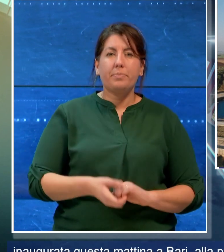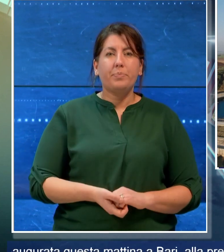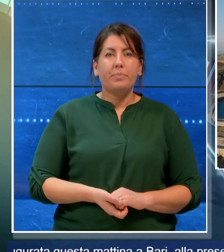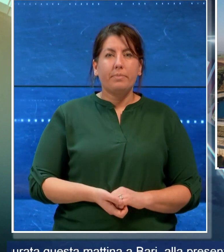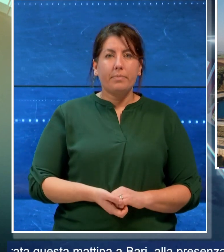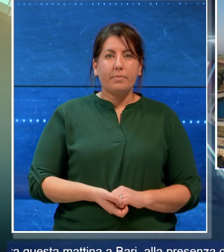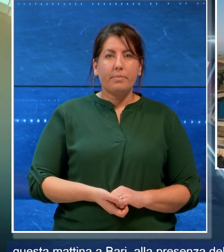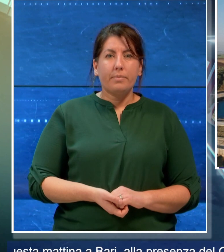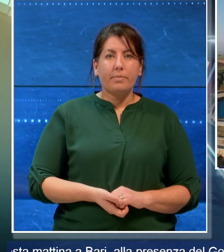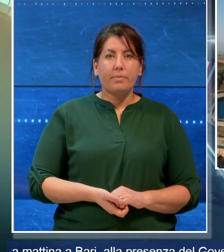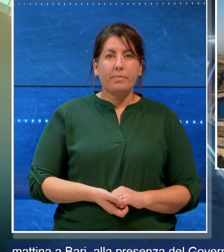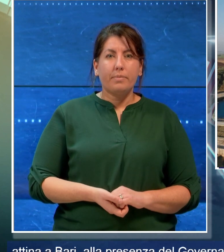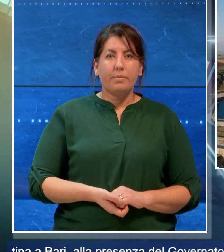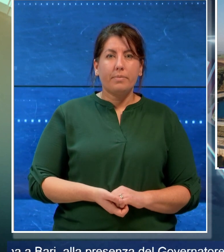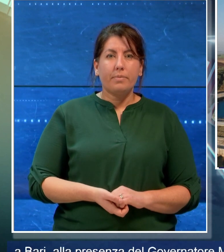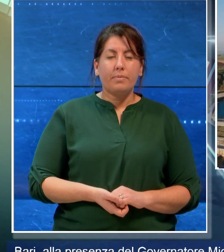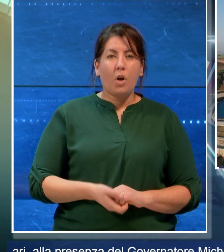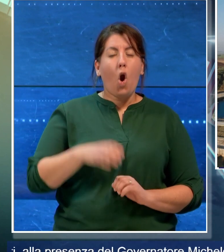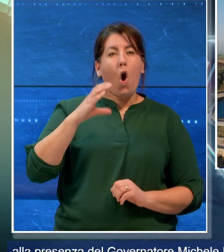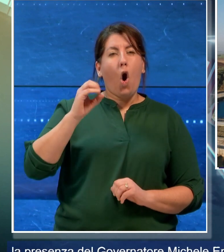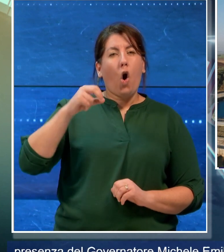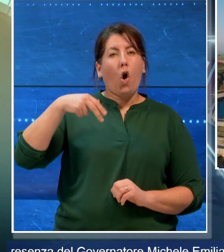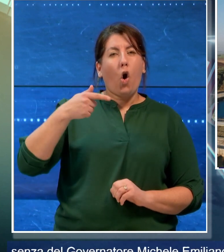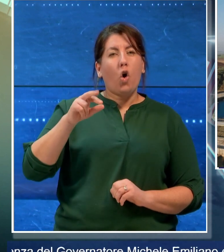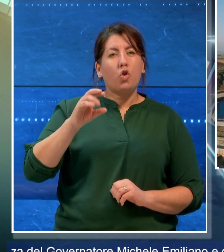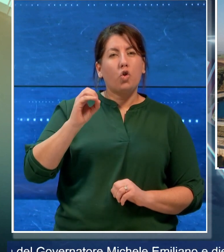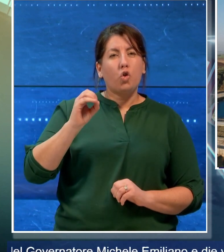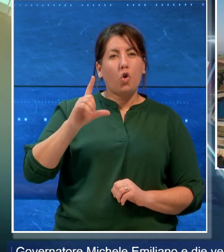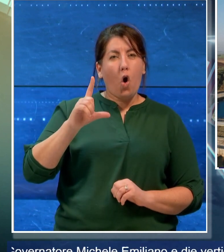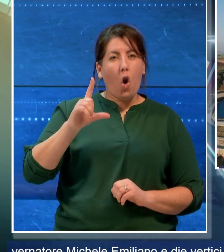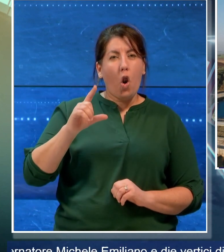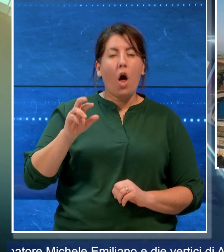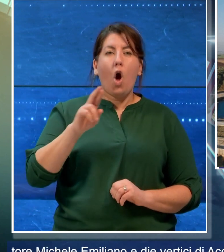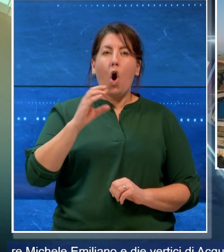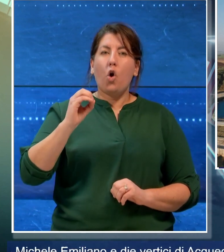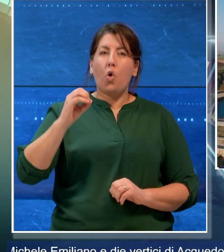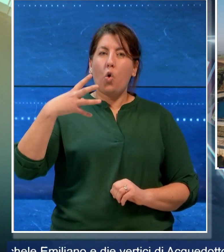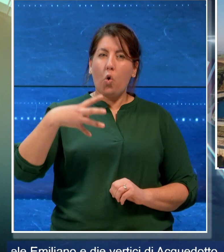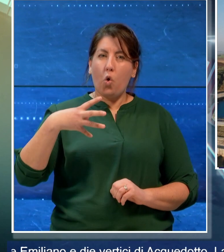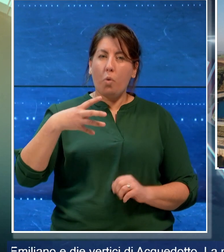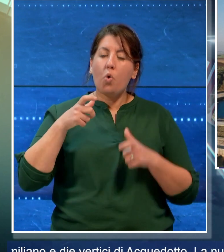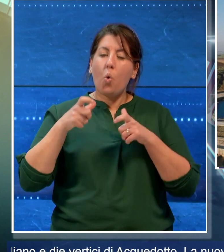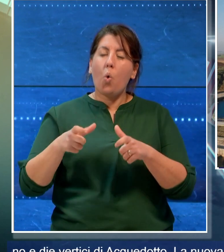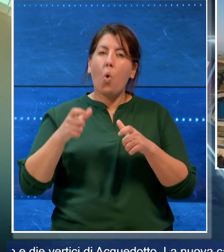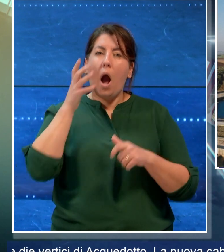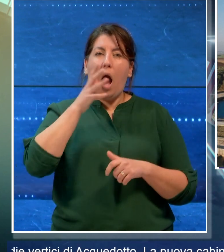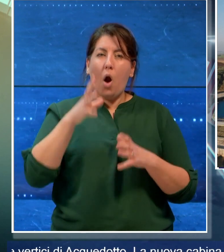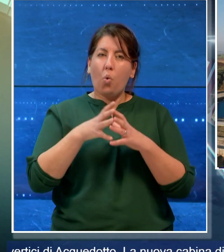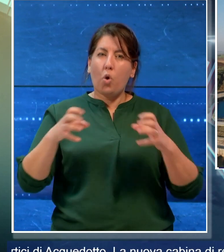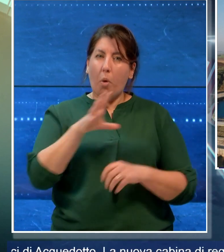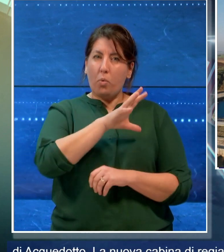La control room di acquedotto pugliese è stata